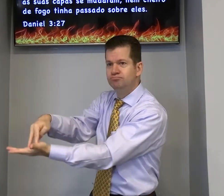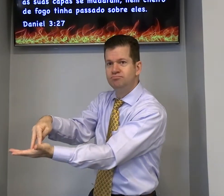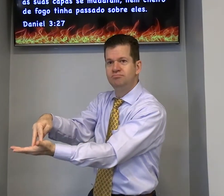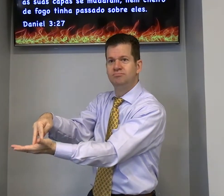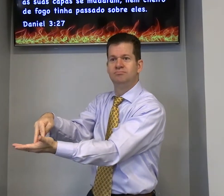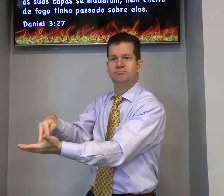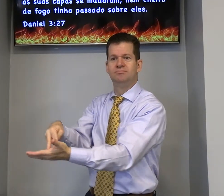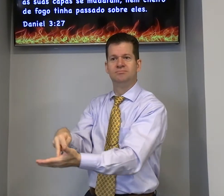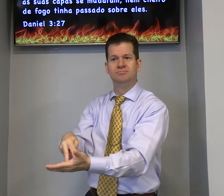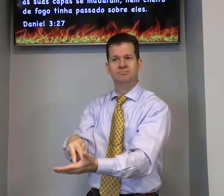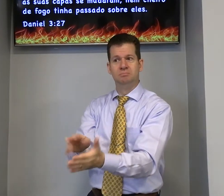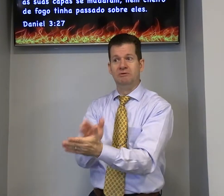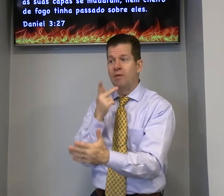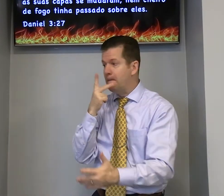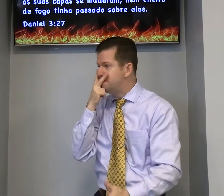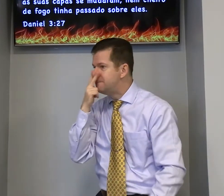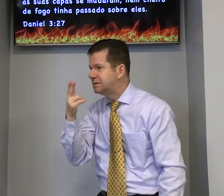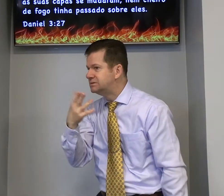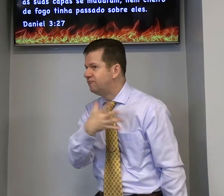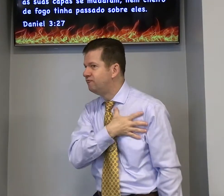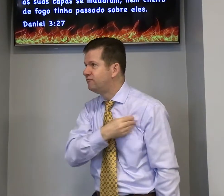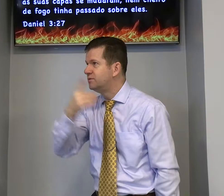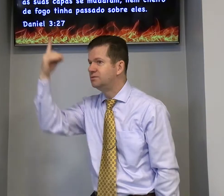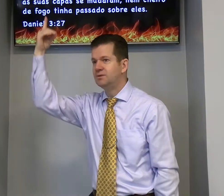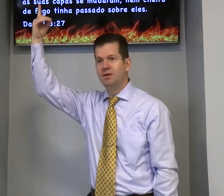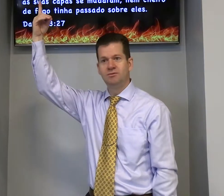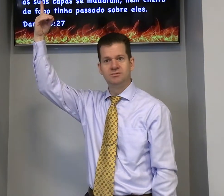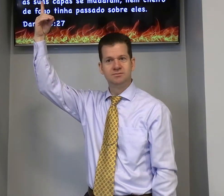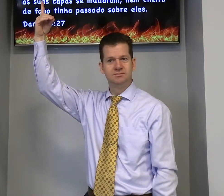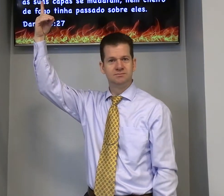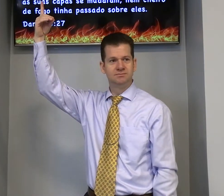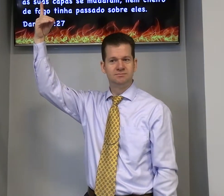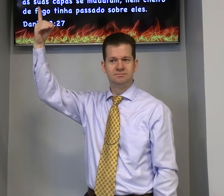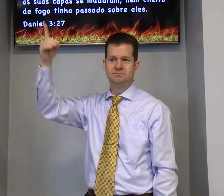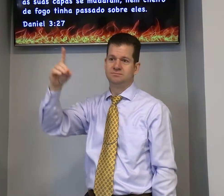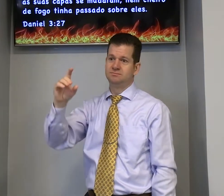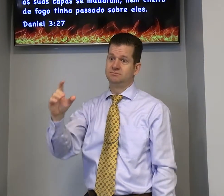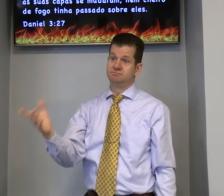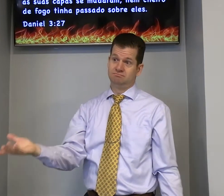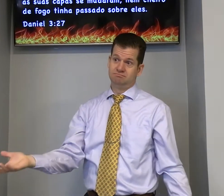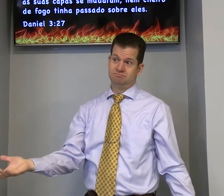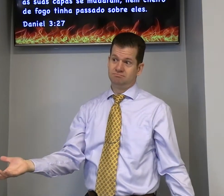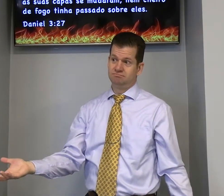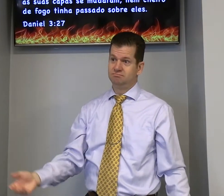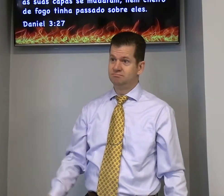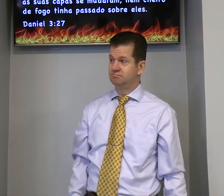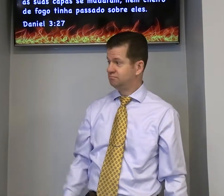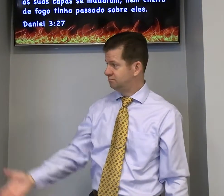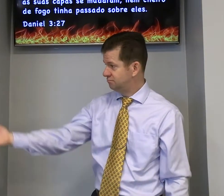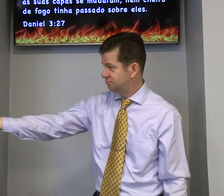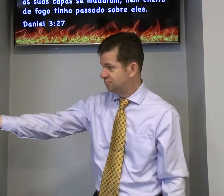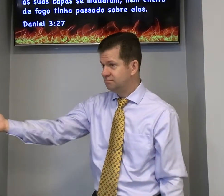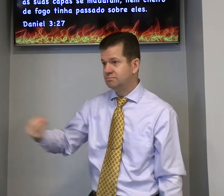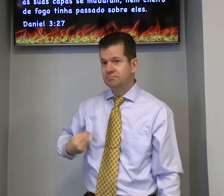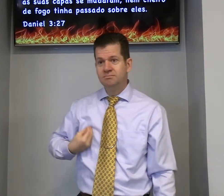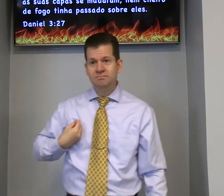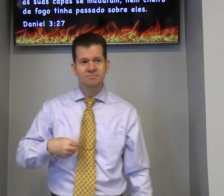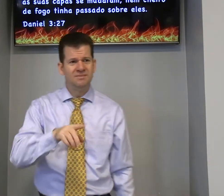próprio Jesus desceu e ficou com eles talvez foi o filho de Deus a gente não sabe